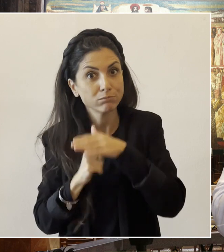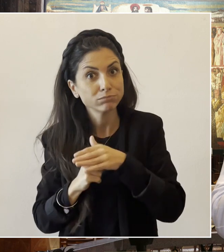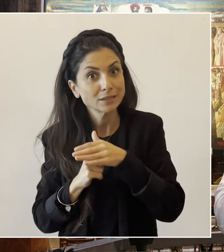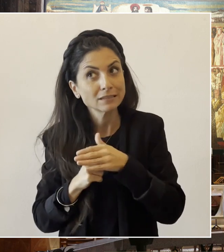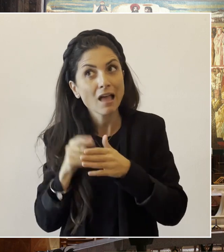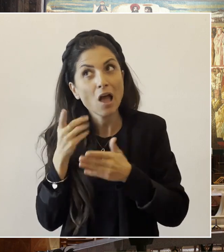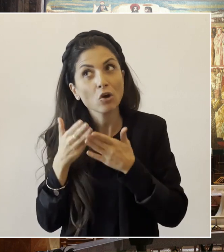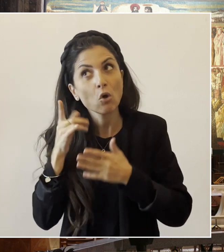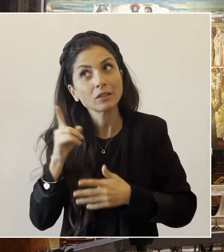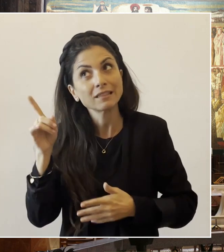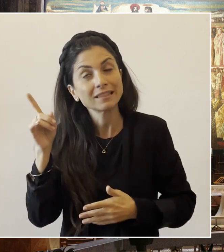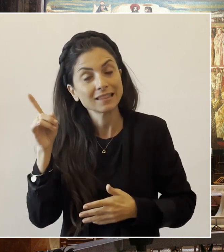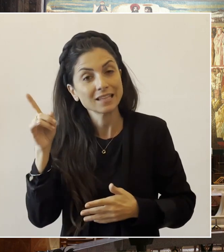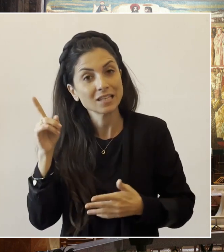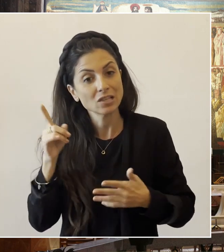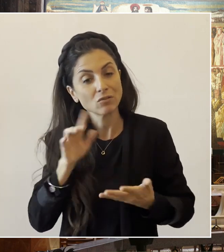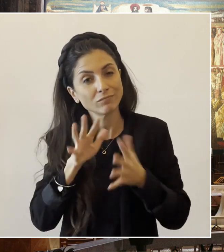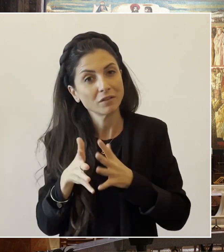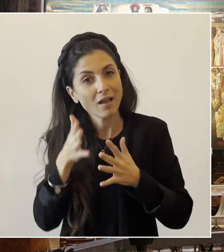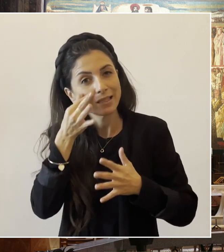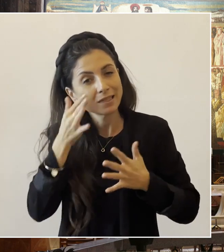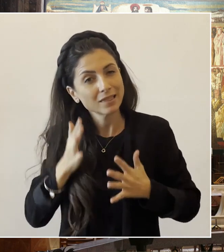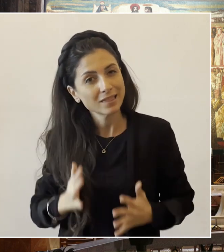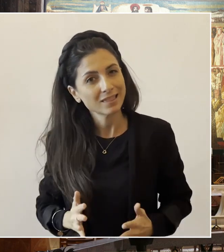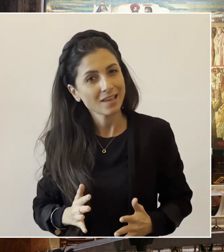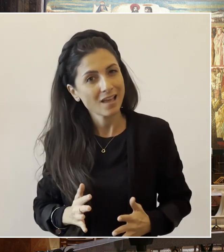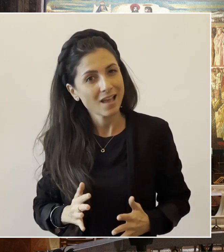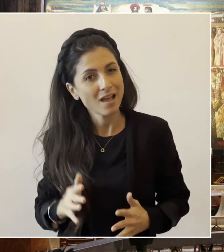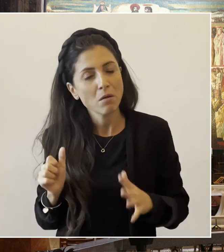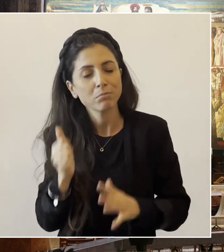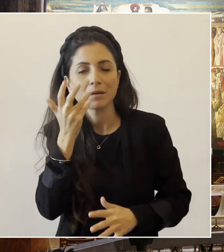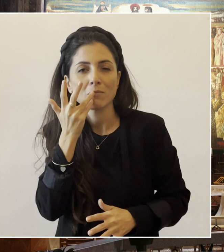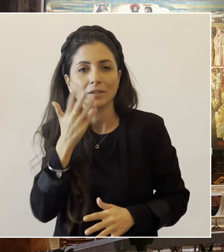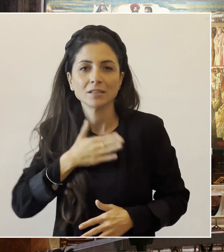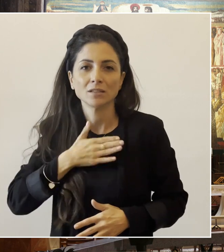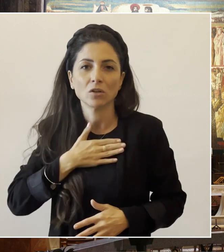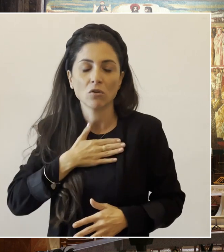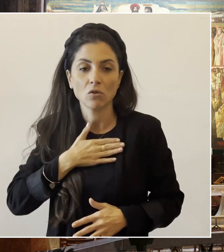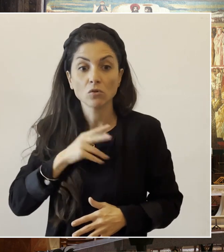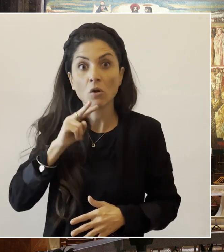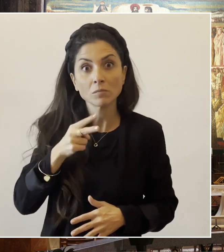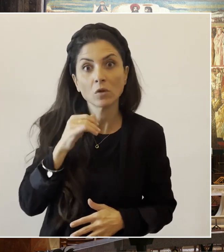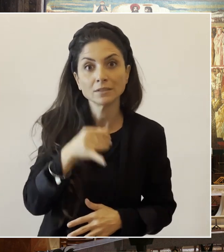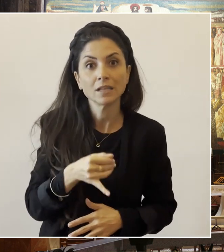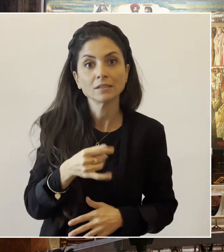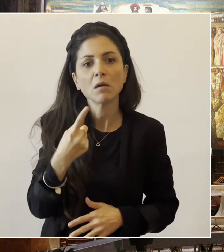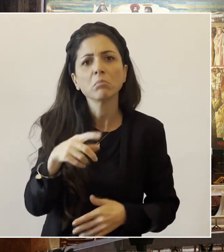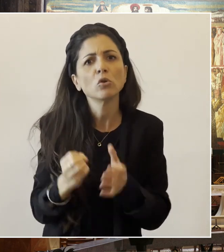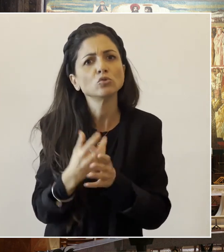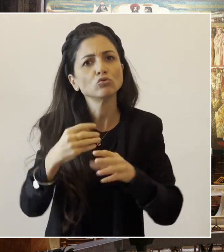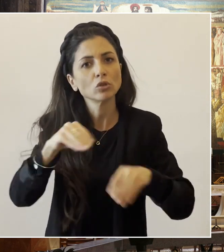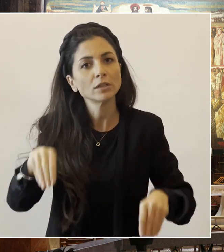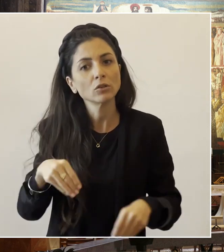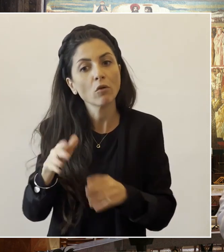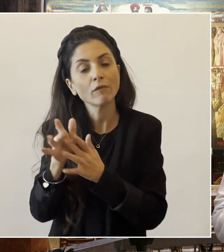E il mistero dell'incarnazione è innanzitutto il sì di Dio al nostro desiderio, che si compirà nel sì di Gesù